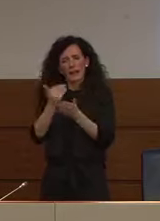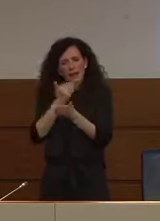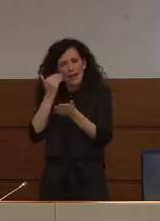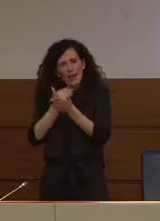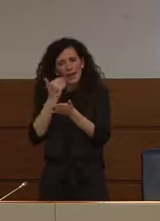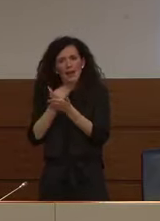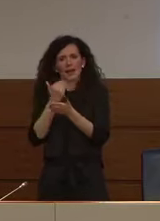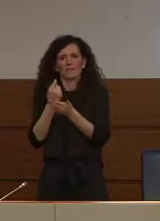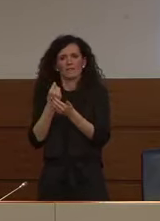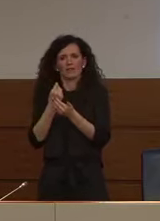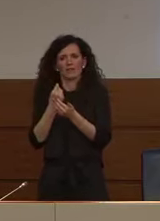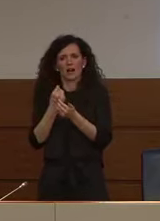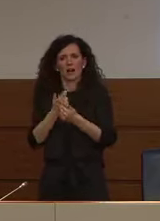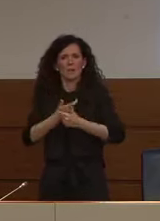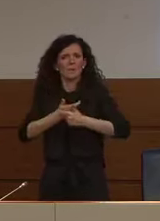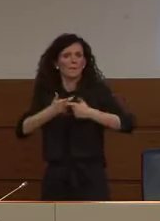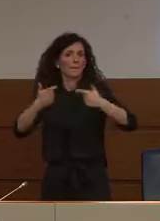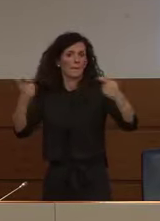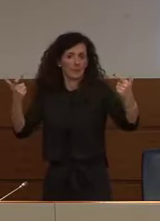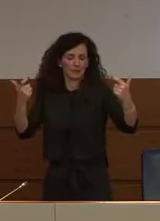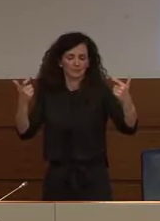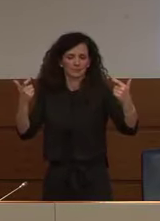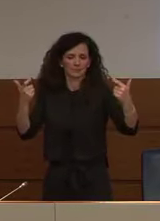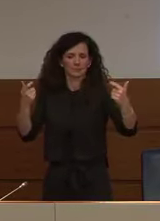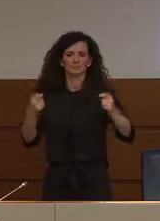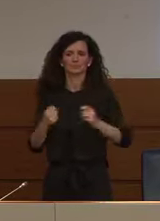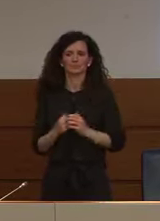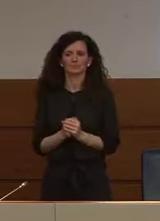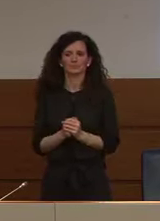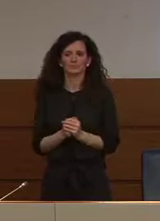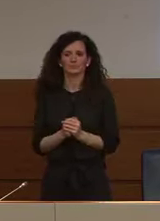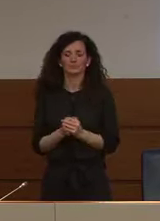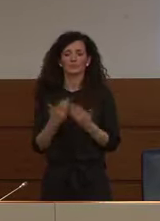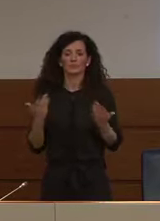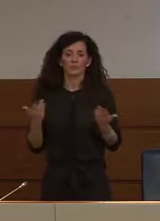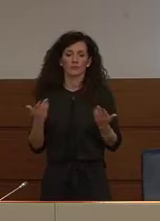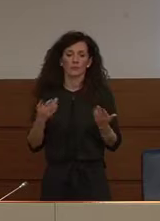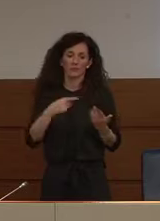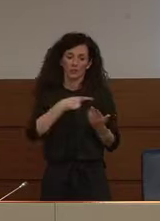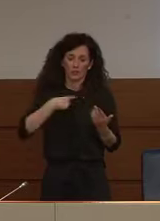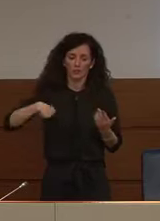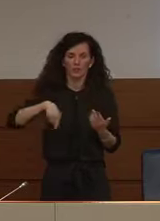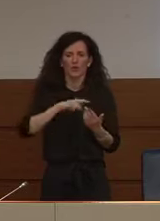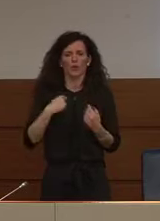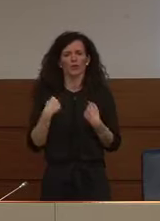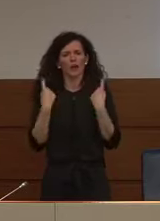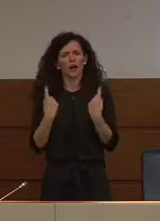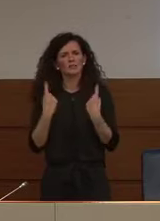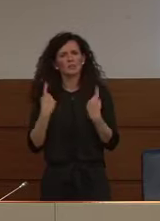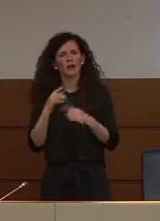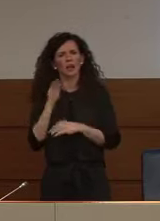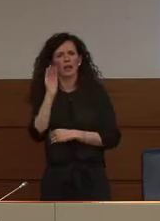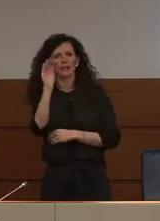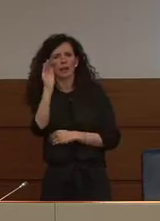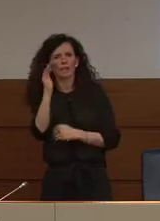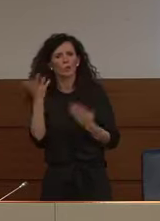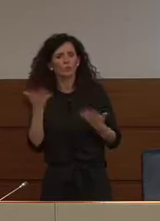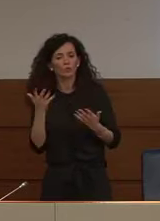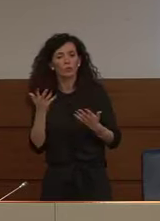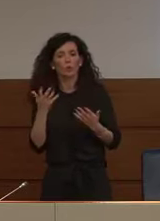questa grande ondata quindi lo scenario che noi ci attendiamo è che le misure di